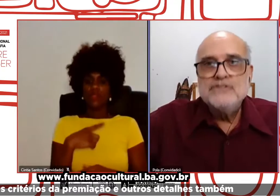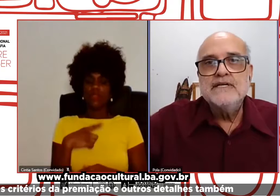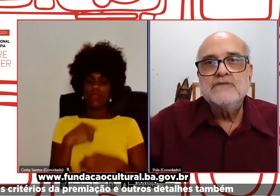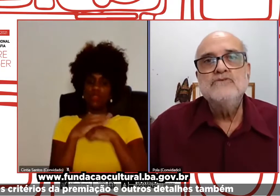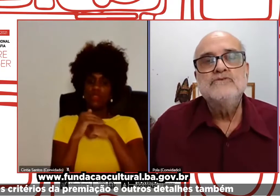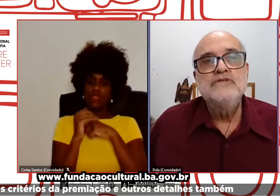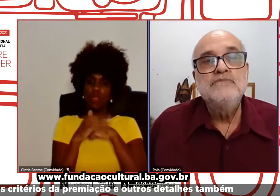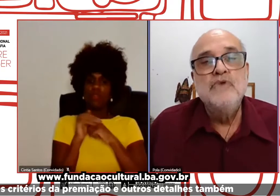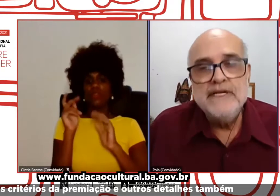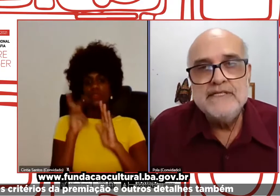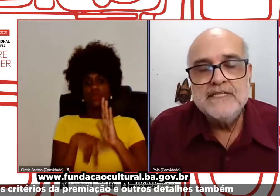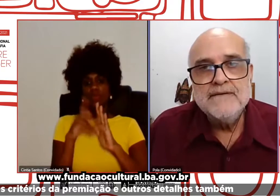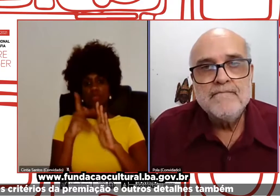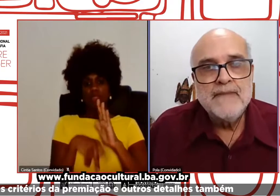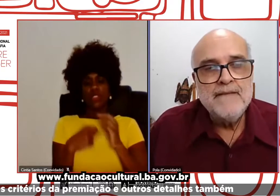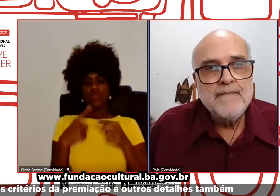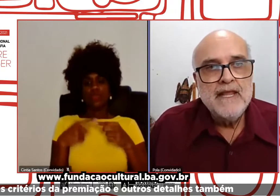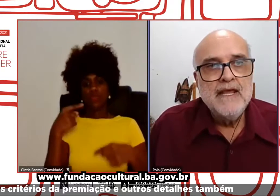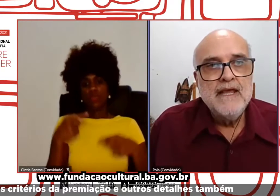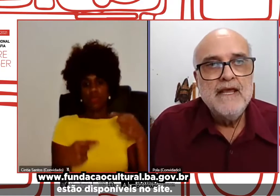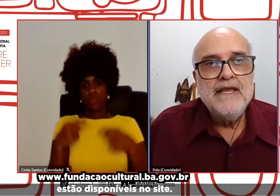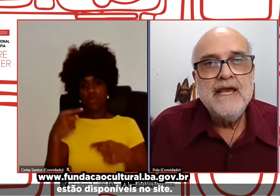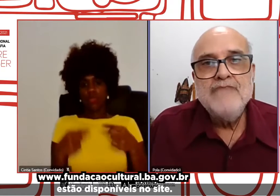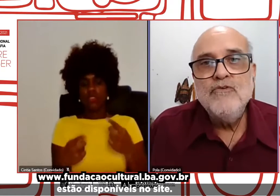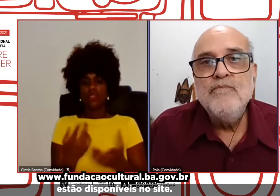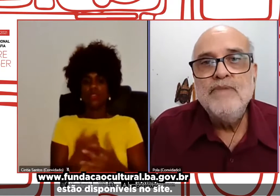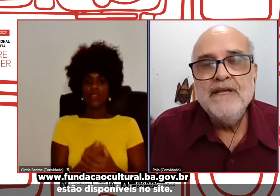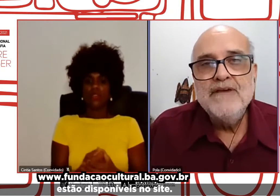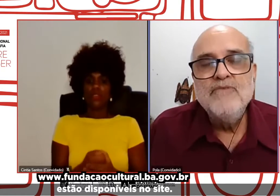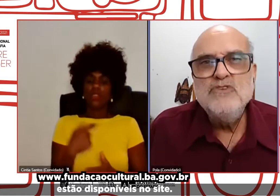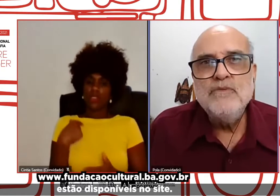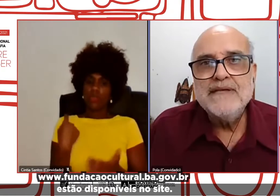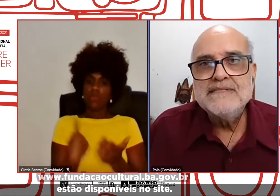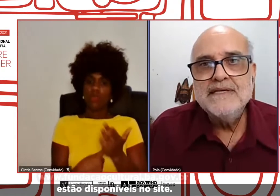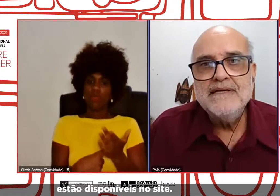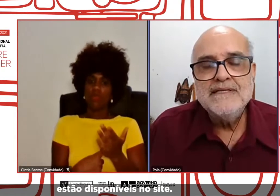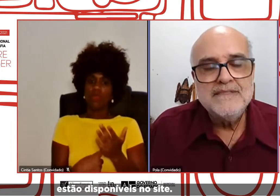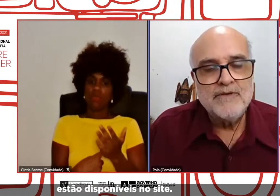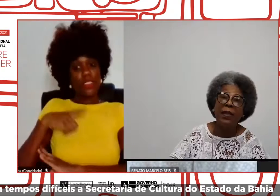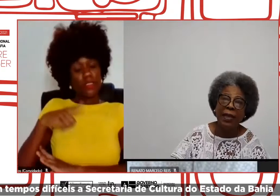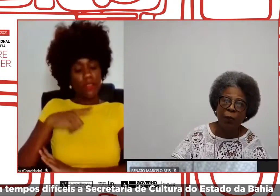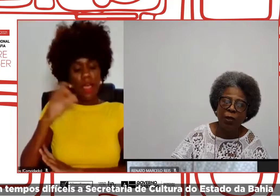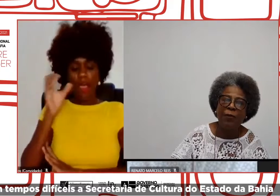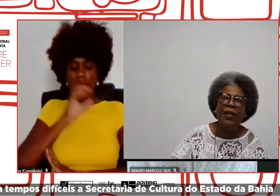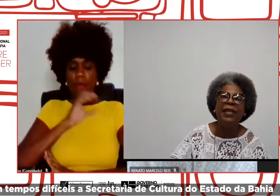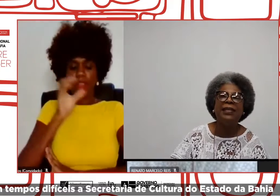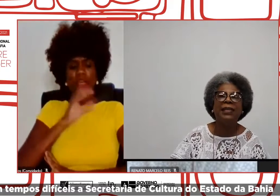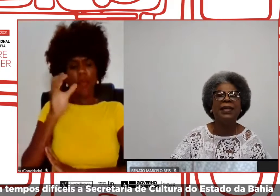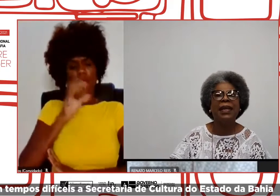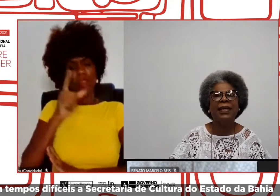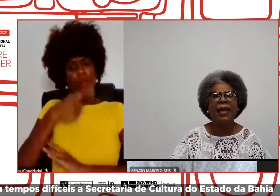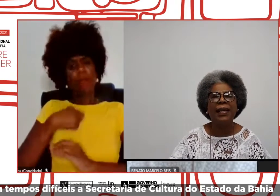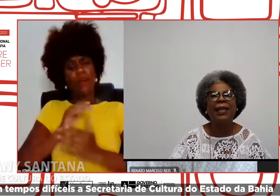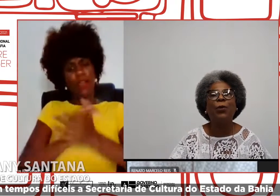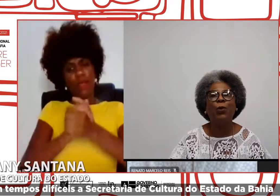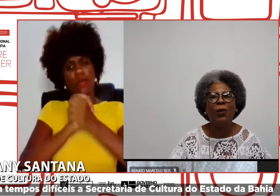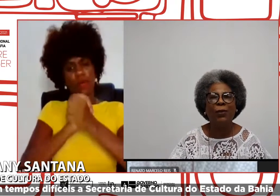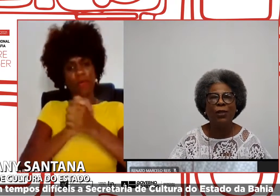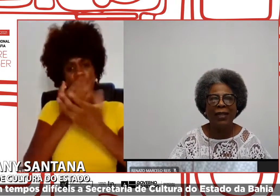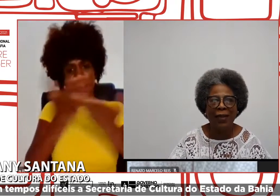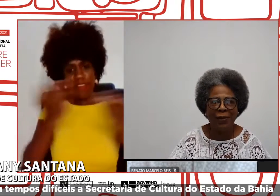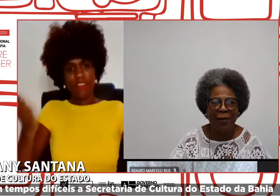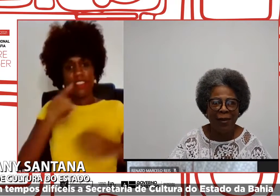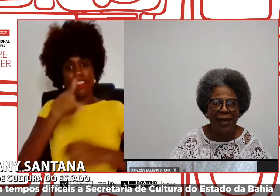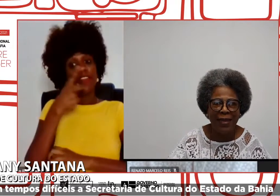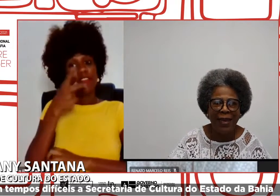Os critérios da premiação e outros detalhes também estão disponíveis no site. Mesmo em tempos difíceis, a Secretaria da